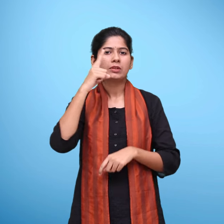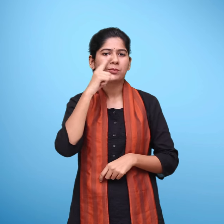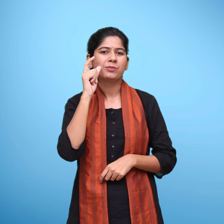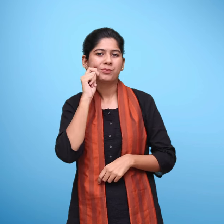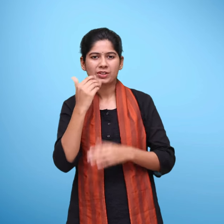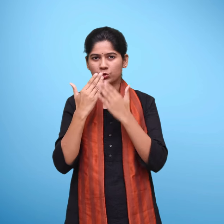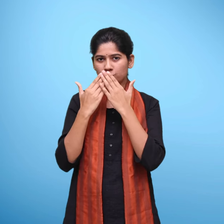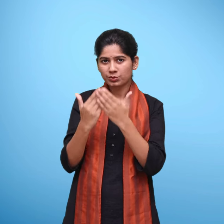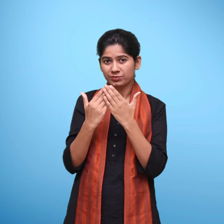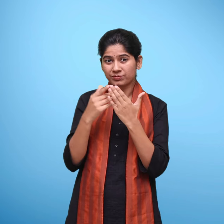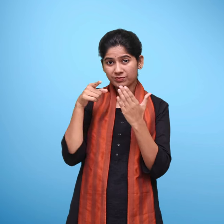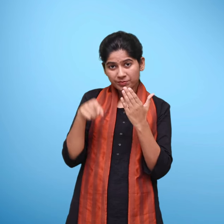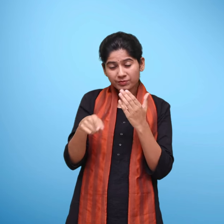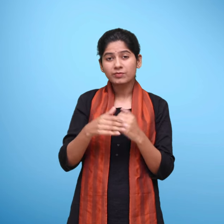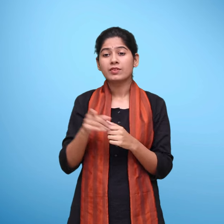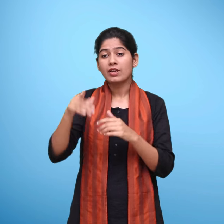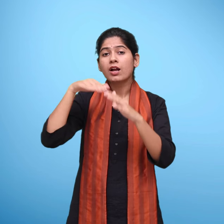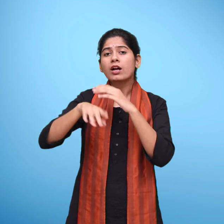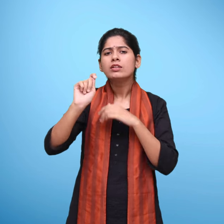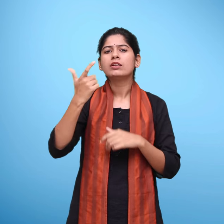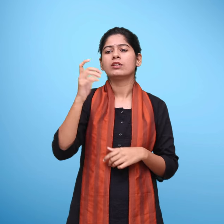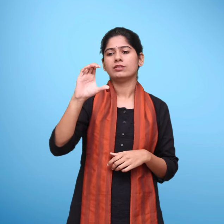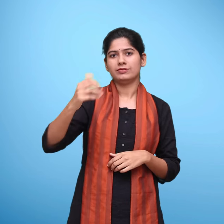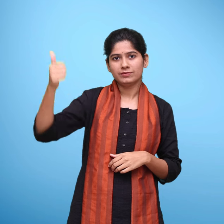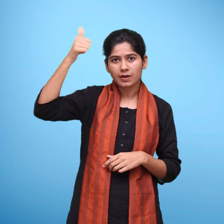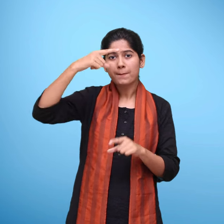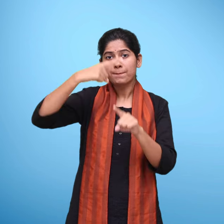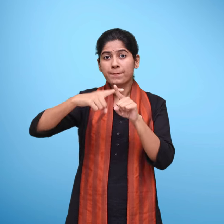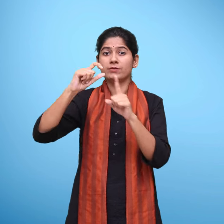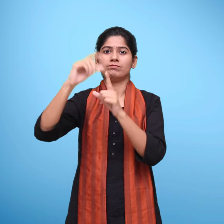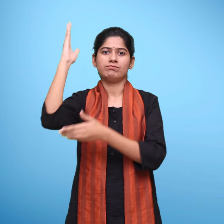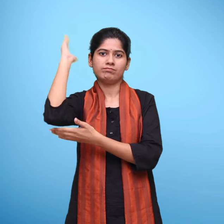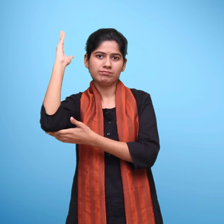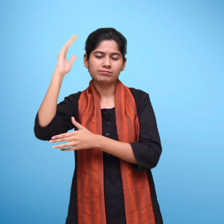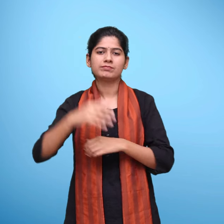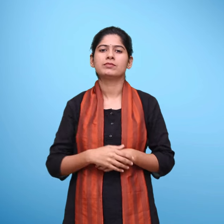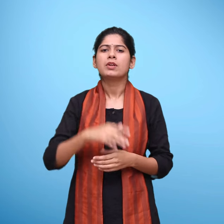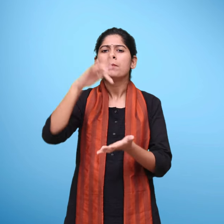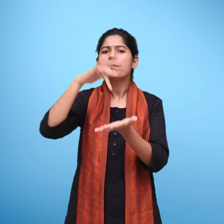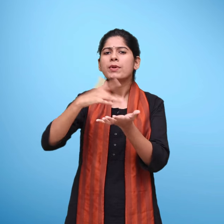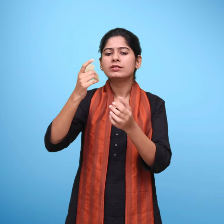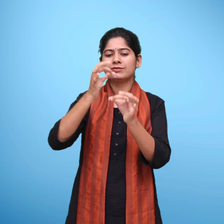जेंडर अध्ययन विभाग राष्ट्रिय शैक्षिक अनुसंधान और प्रशिक्षन परिशद नई दिल्ली